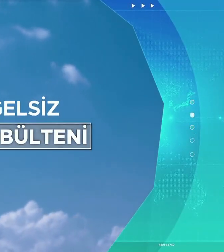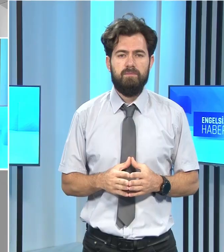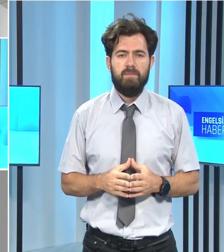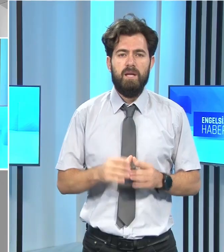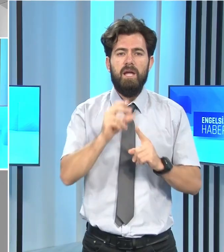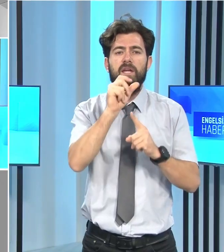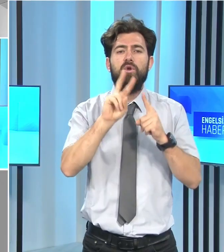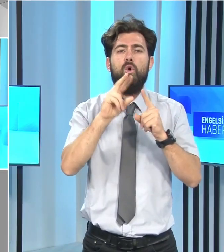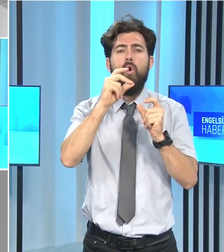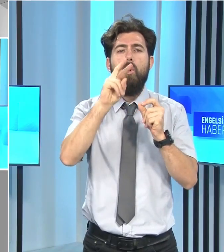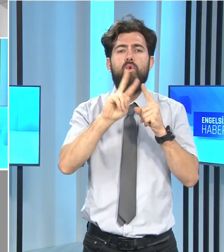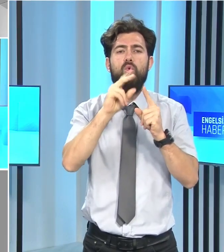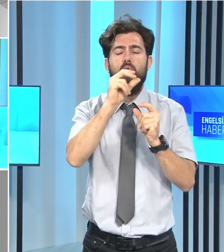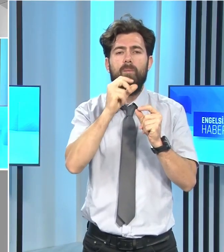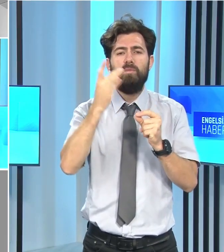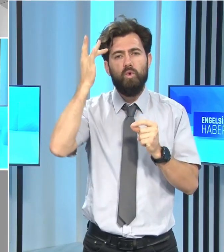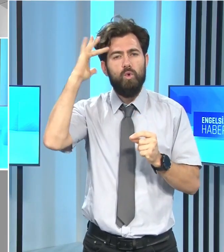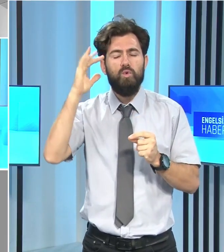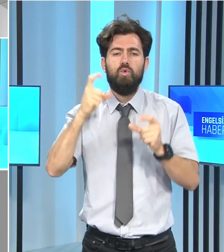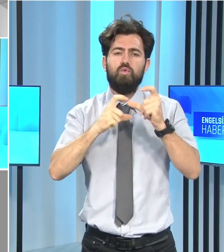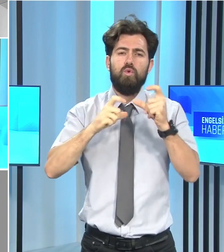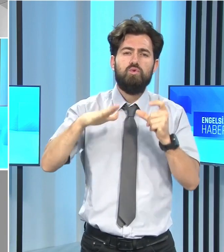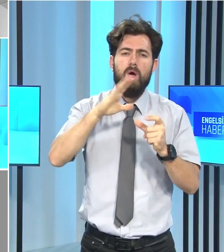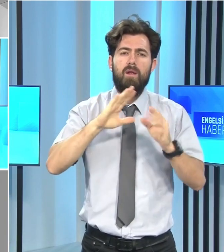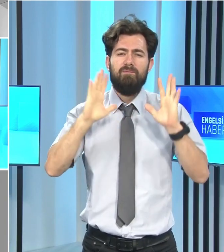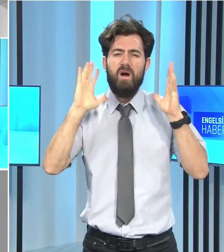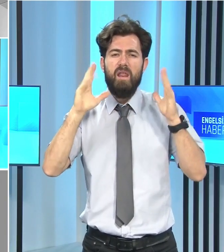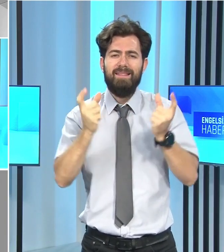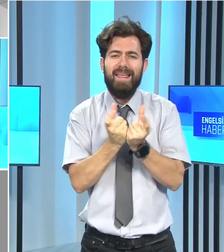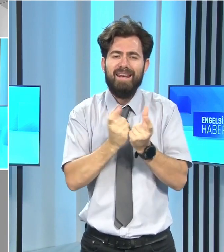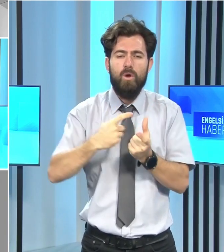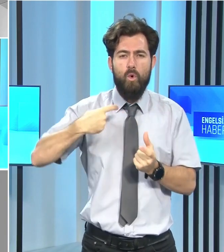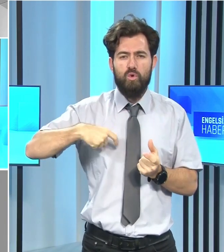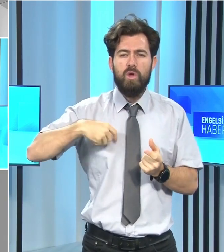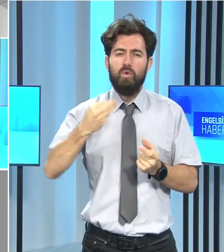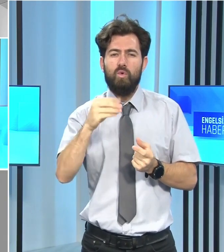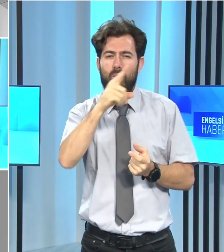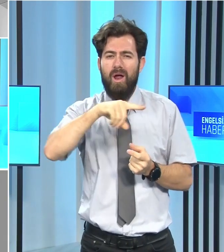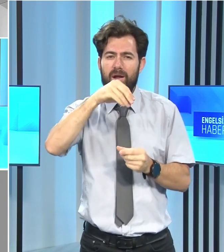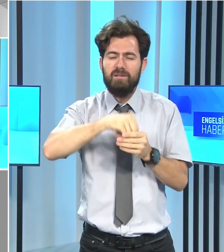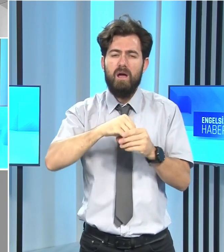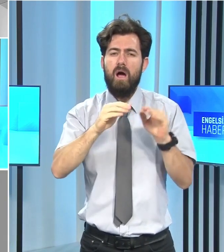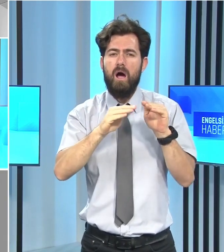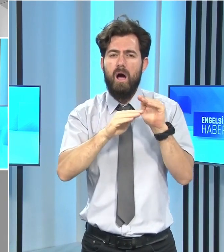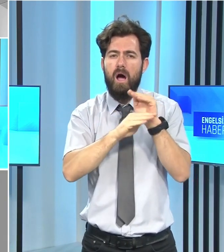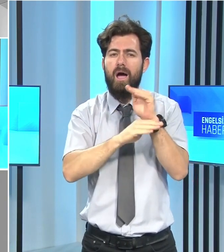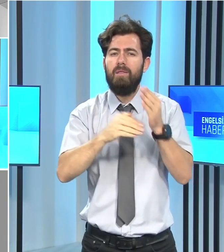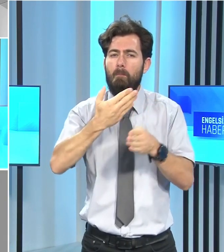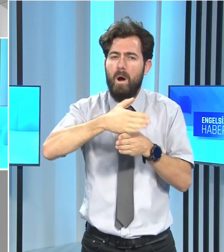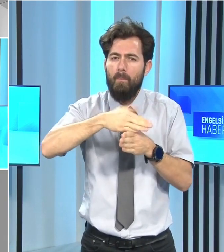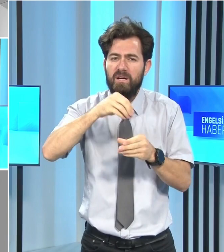İnönü Kültür Sosyal Aktivite Derneği, özel çocuklar için hayatı paylaşmak için